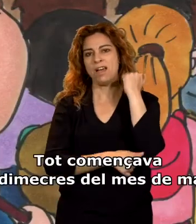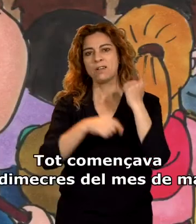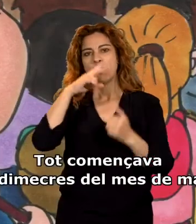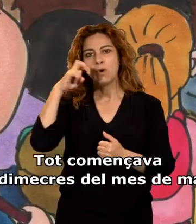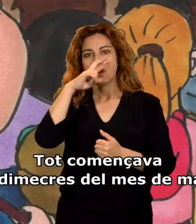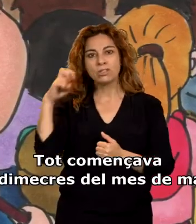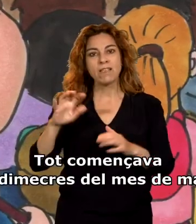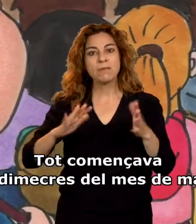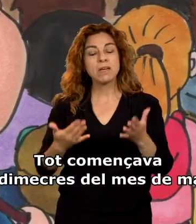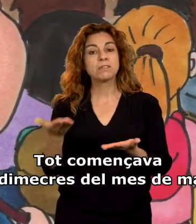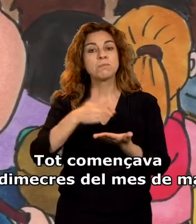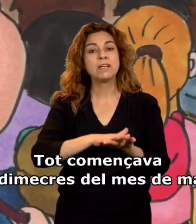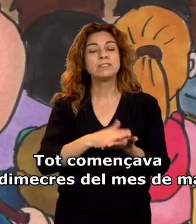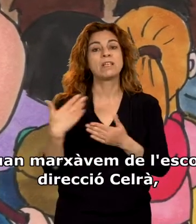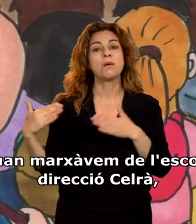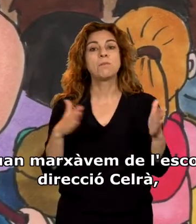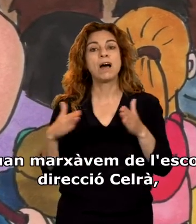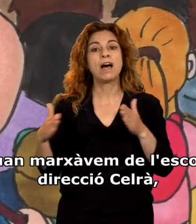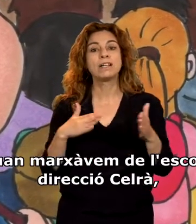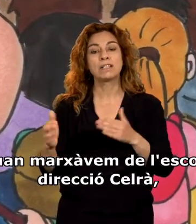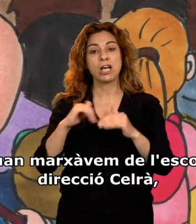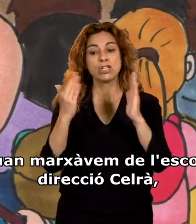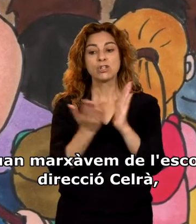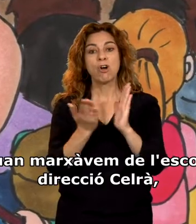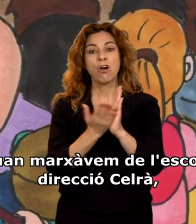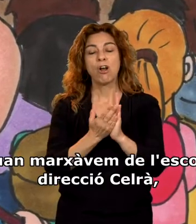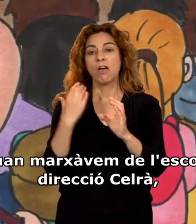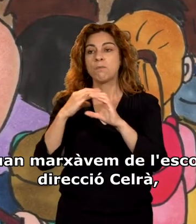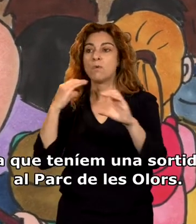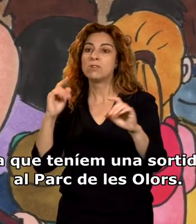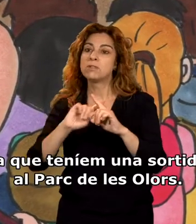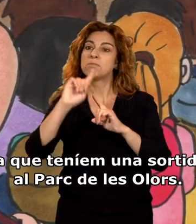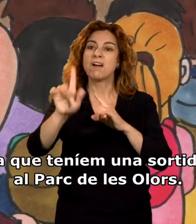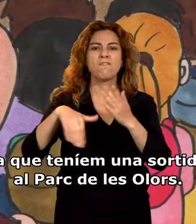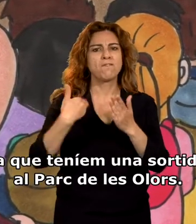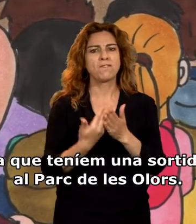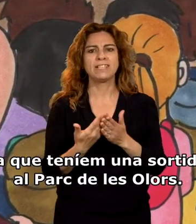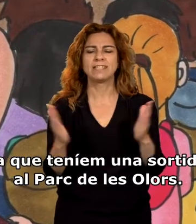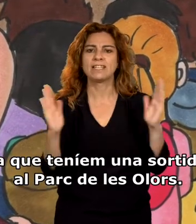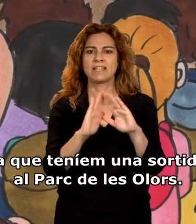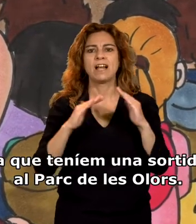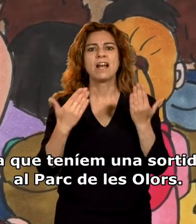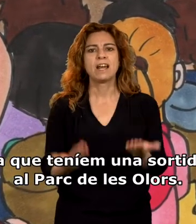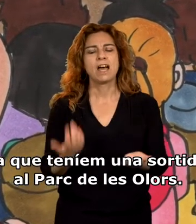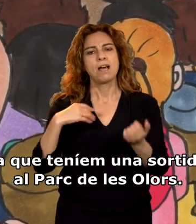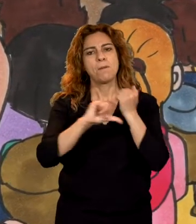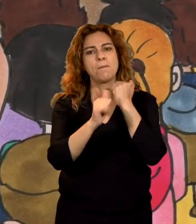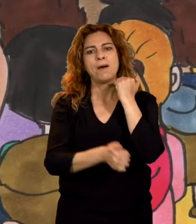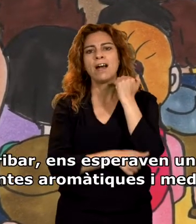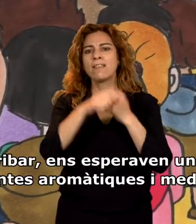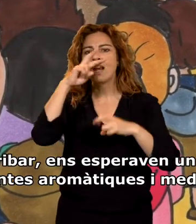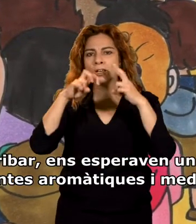Tot començava un dimecres del mes de març, quan marxàvem de l'escola direcció a Salrà, ja que teníem una sortida al Parc de les Olors.